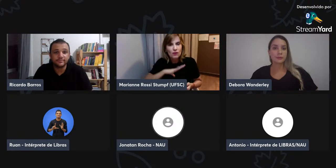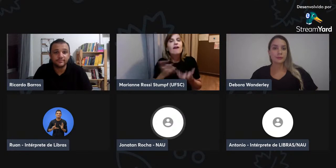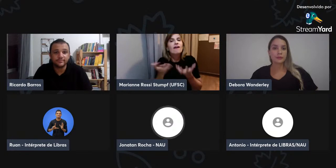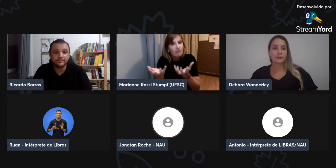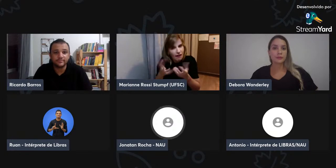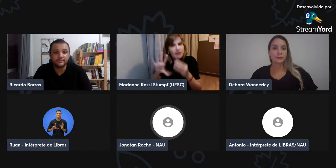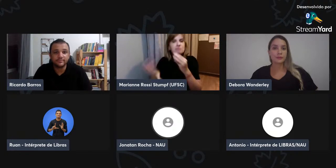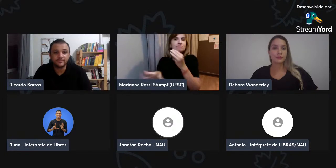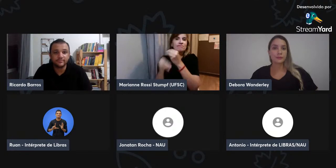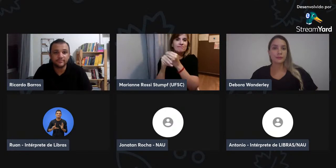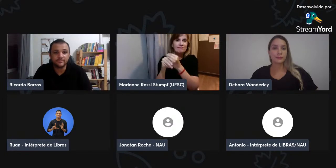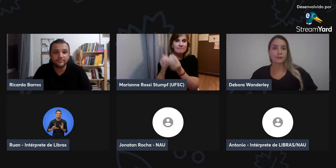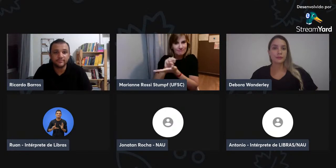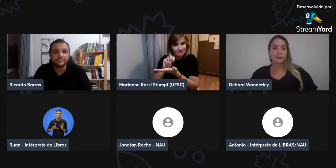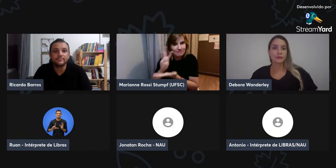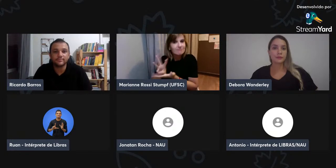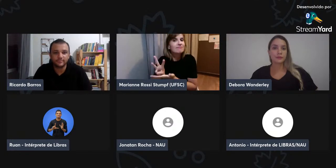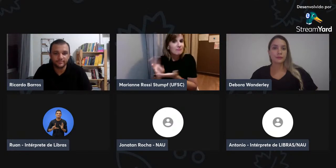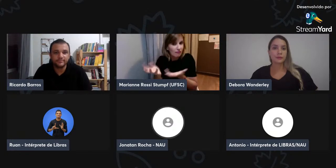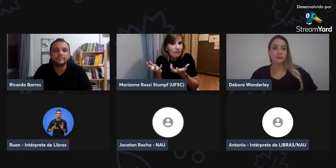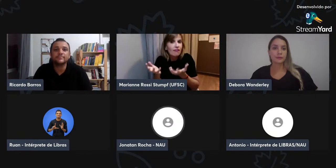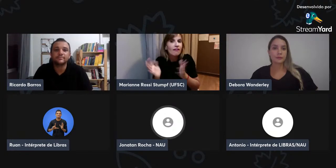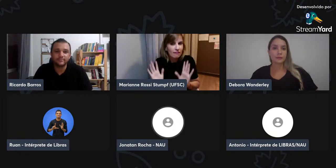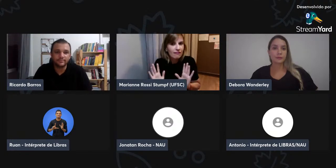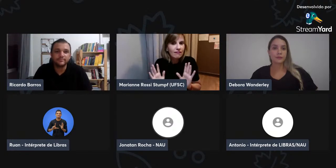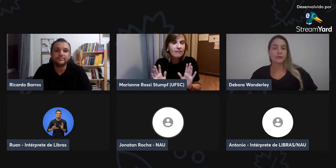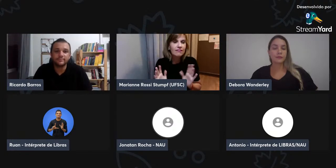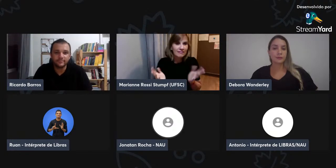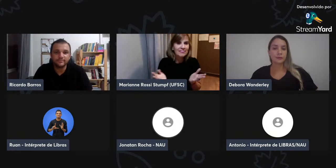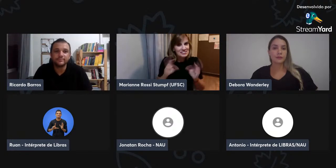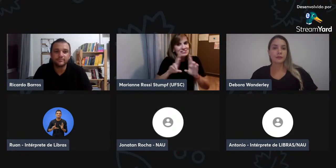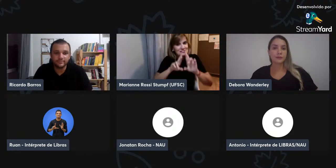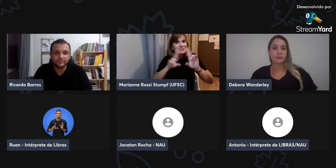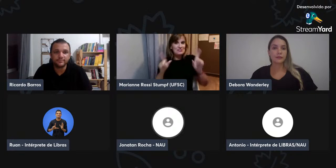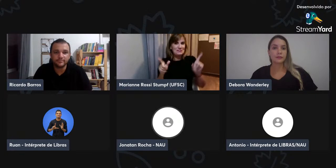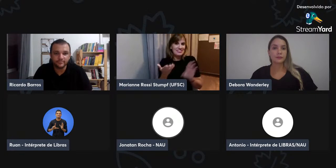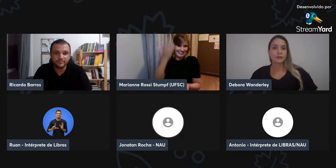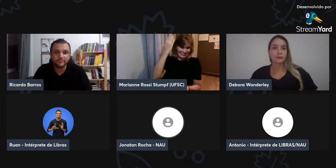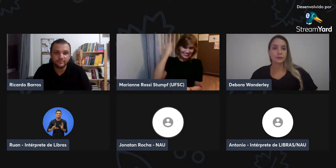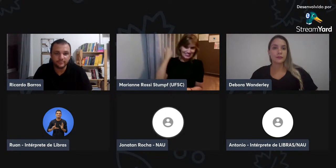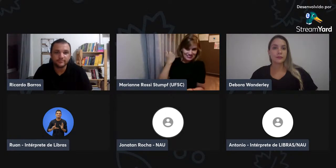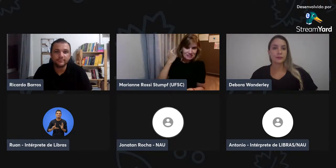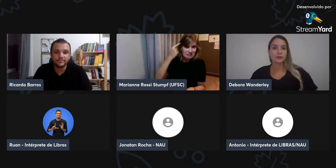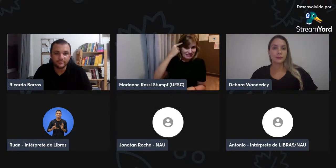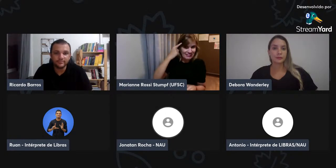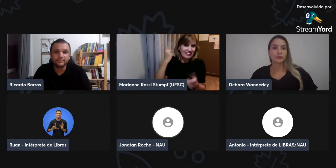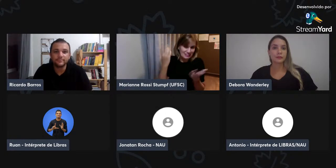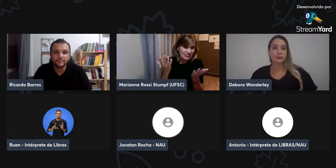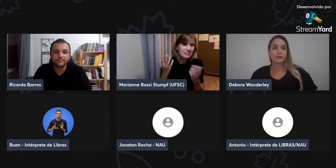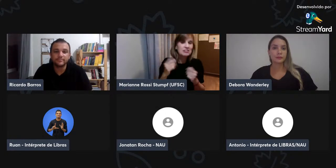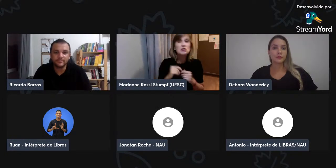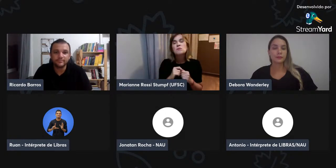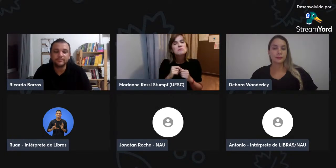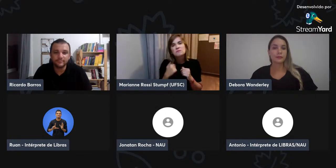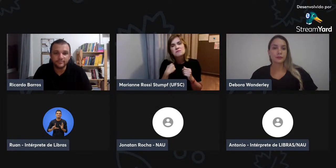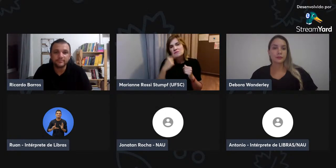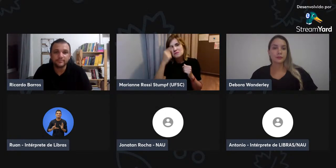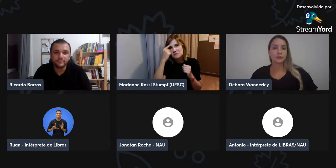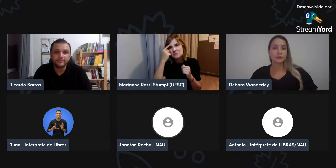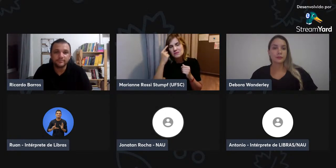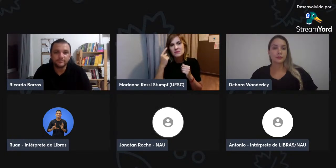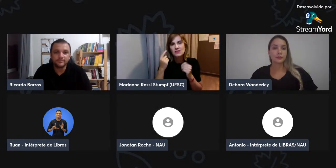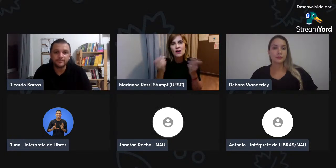usando a escrita de sinais. Então, eles querem aglutinar esse conhecimento, tanto da escrita de sinais, quanto a escrita em português, né, então,